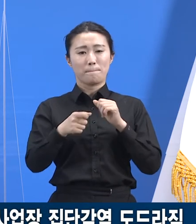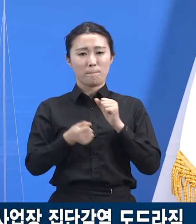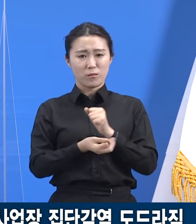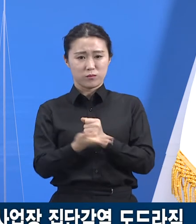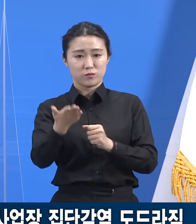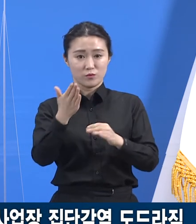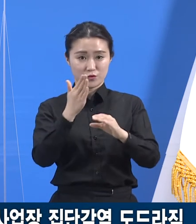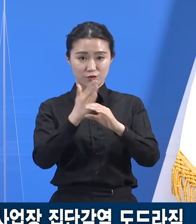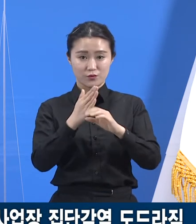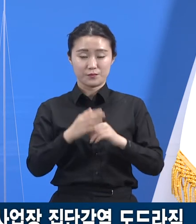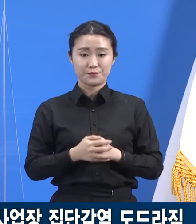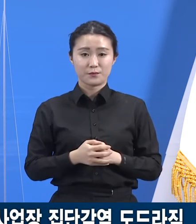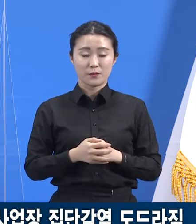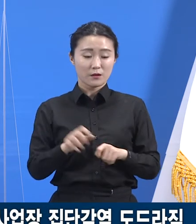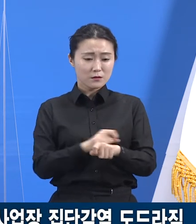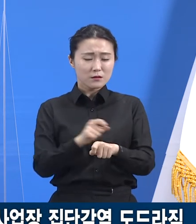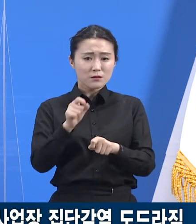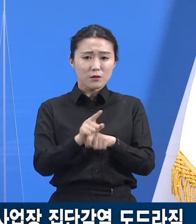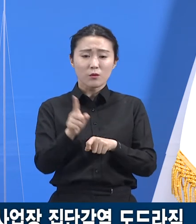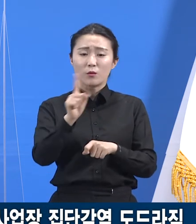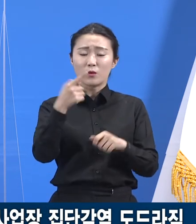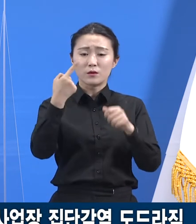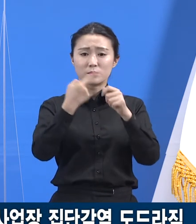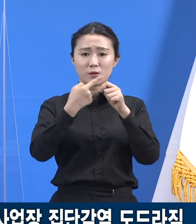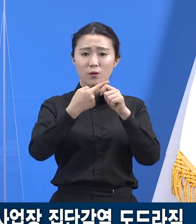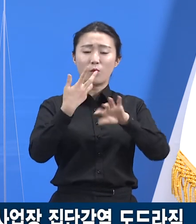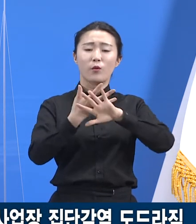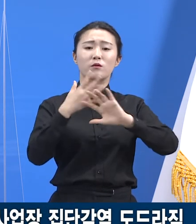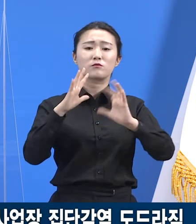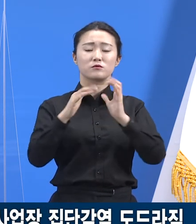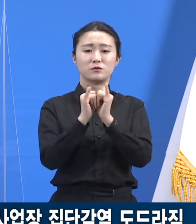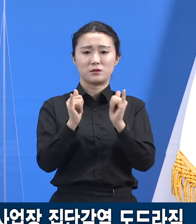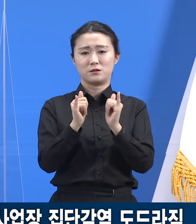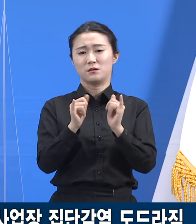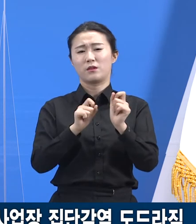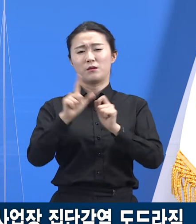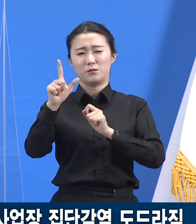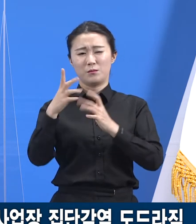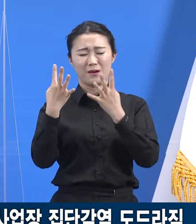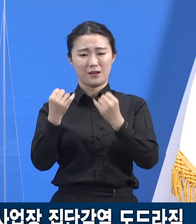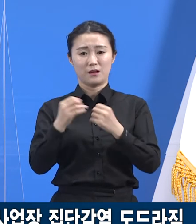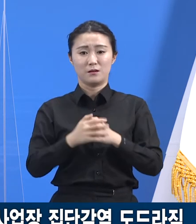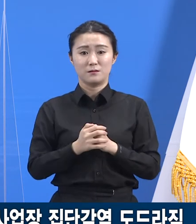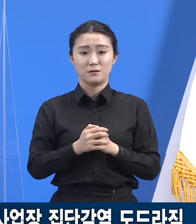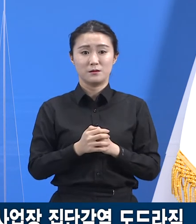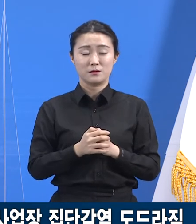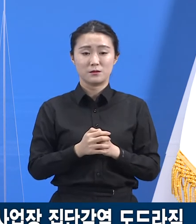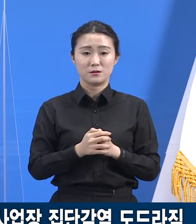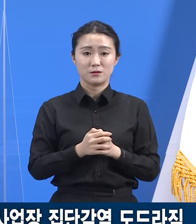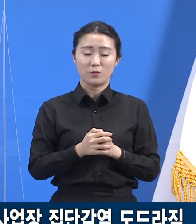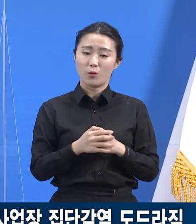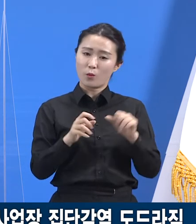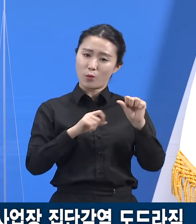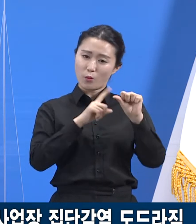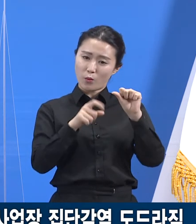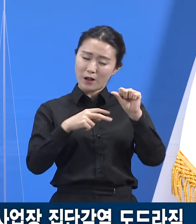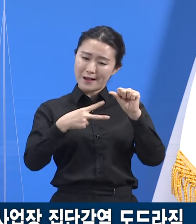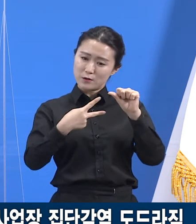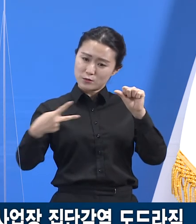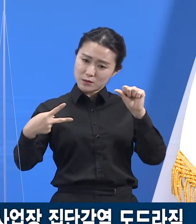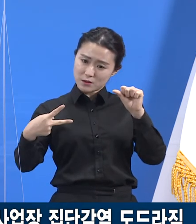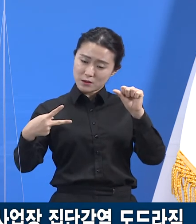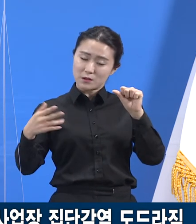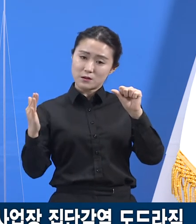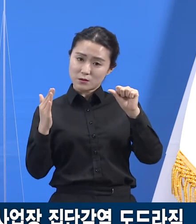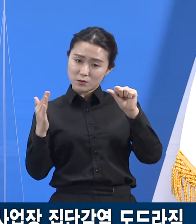외국인 확진자 비율이 많습니다. 지난 1월부터 5월 둘째 주까지 성남시, 광주시, 하남시,